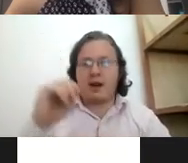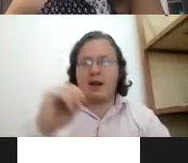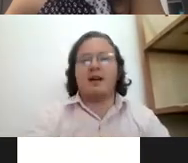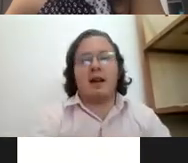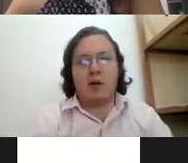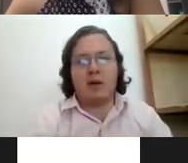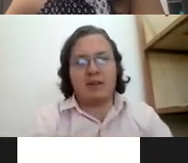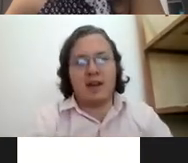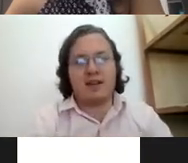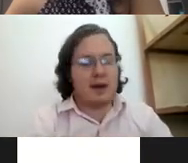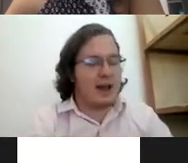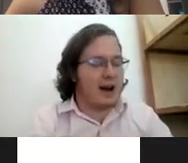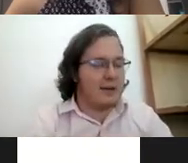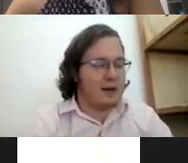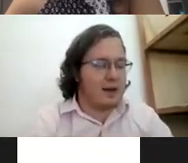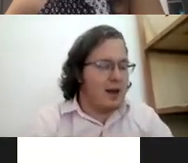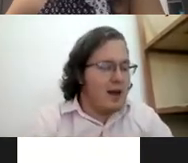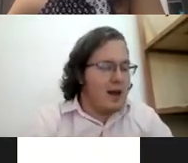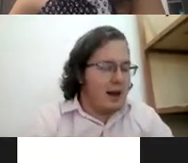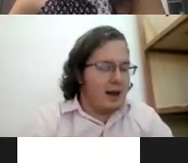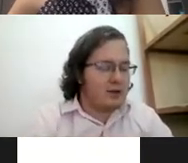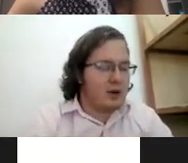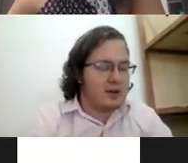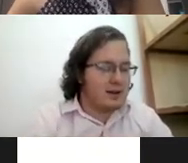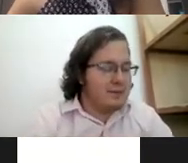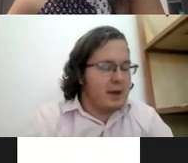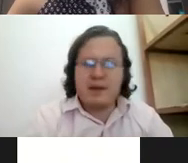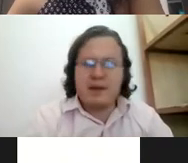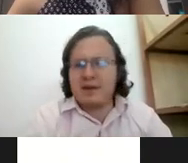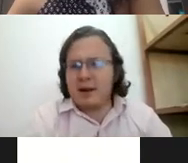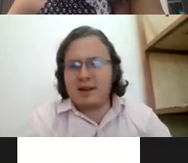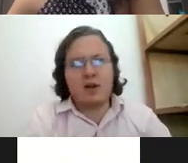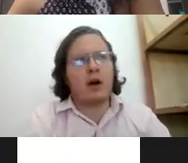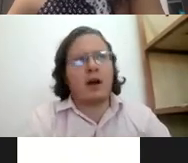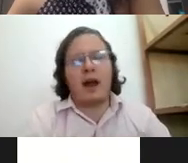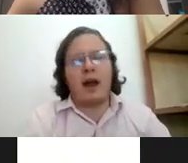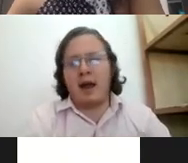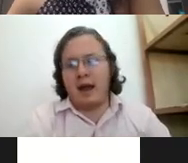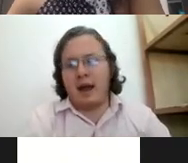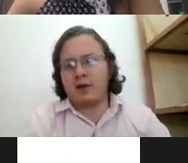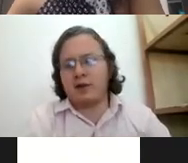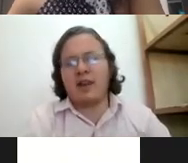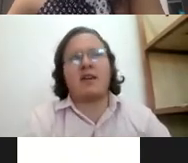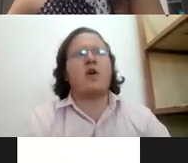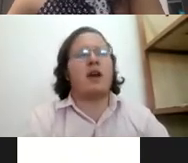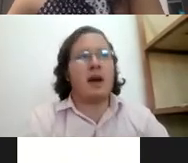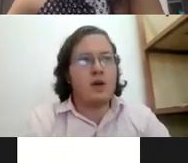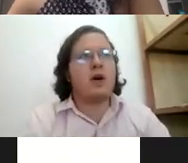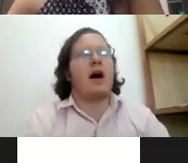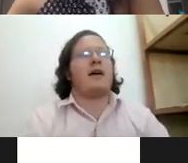la lengua de señas mexicana, ¿verdad? Entonces, mis papás siempre han sido ellos los que dicen yo quiero hacer